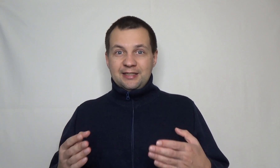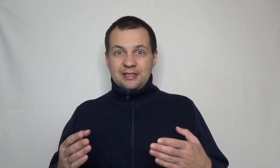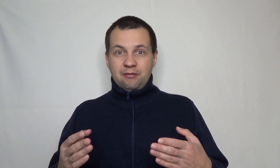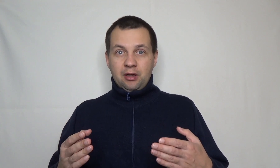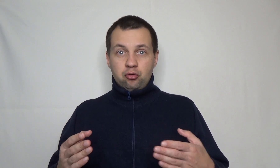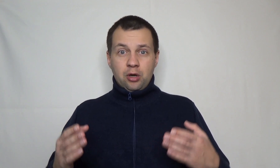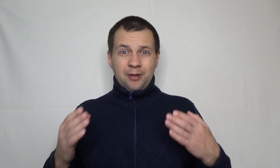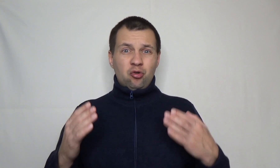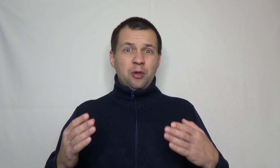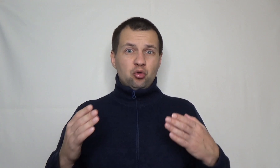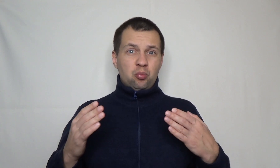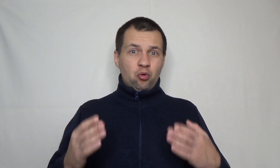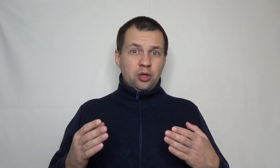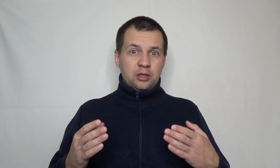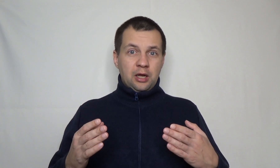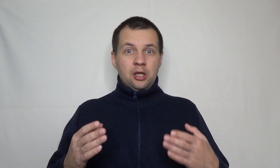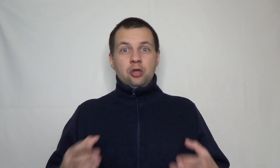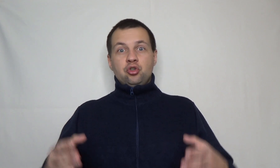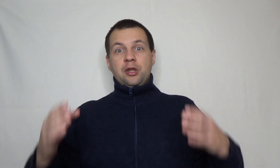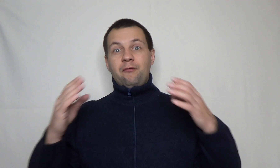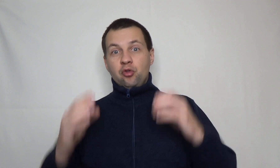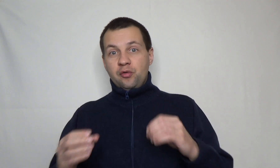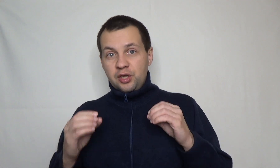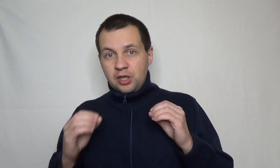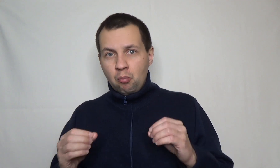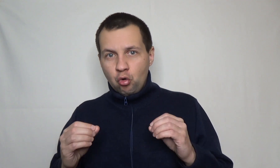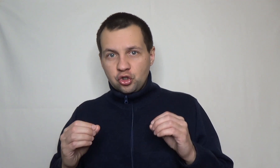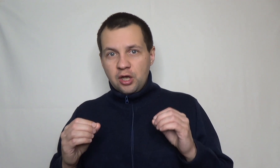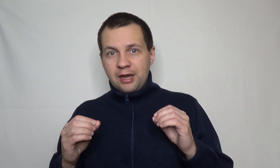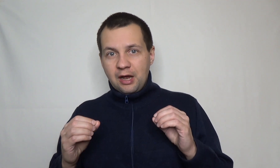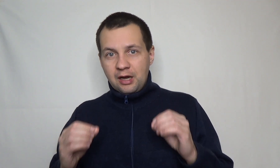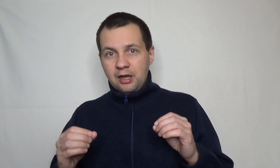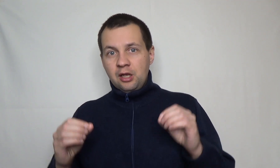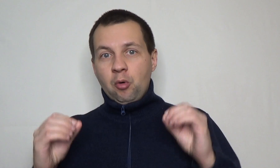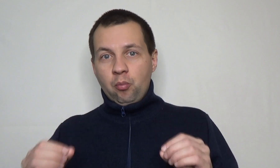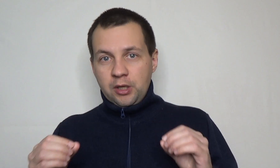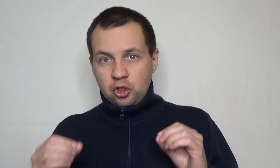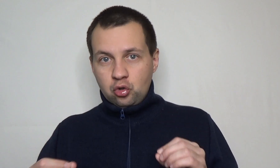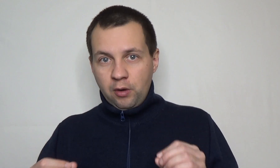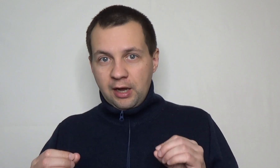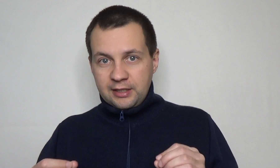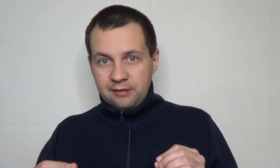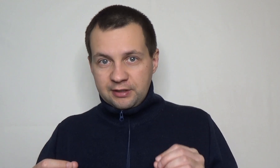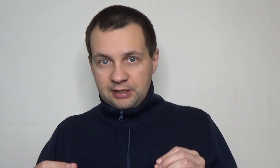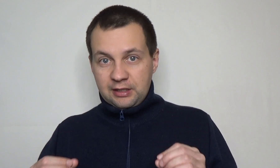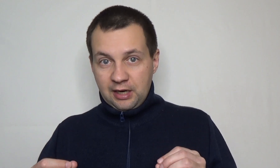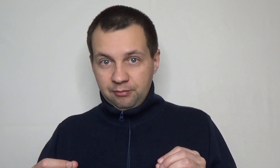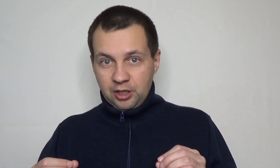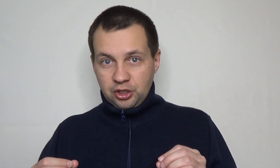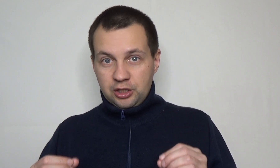осознавал. Только потом я уже понял, да, то, что на фондовом рынке можно реально покупать дешевые активы. За даром даже. Есть